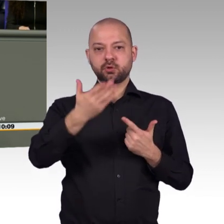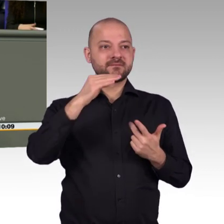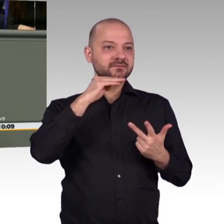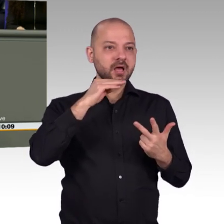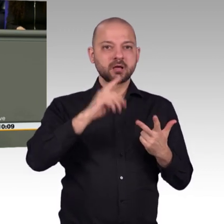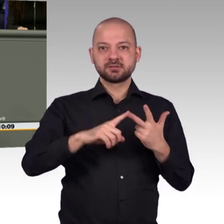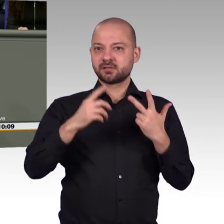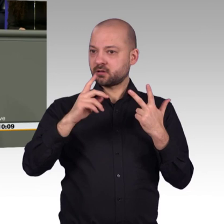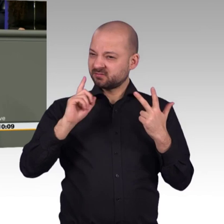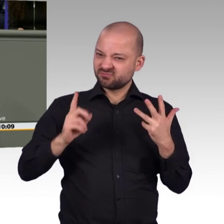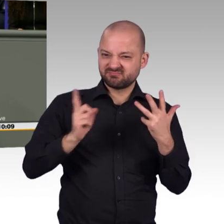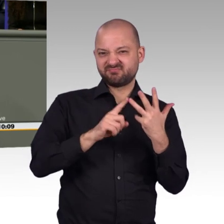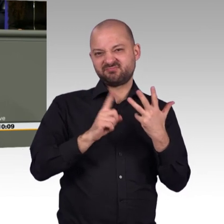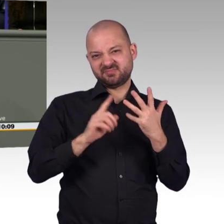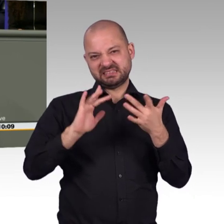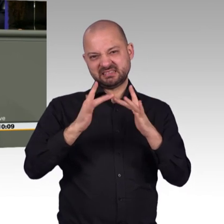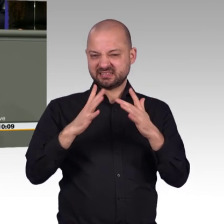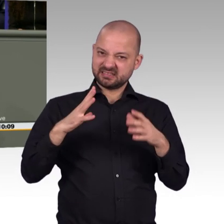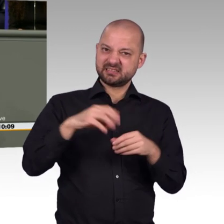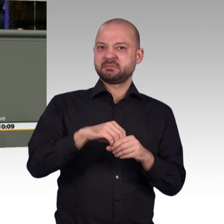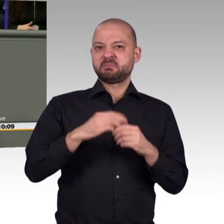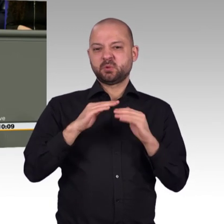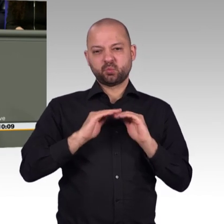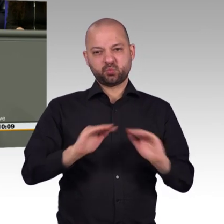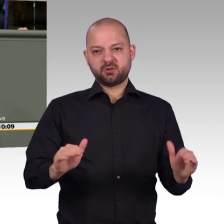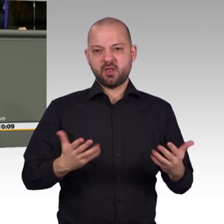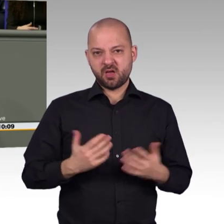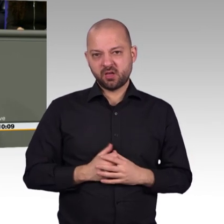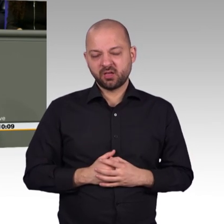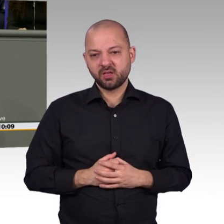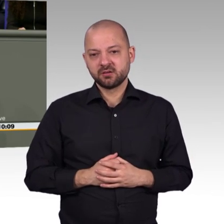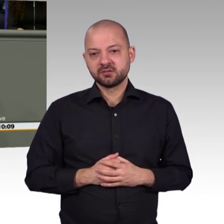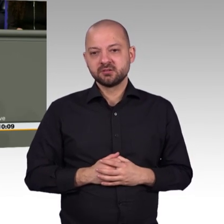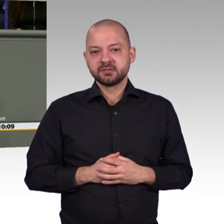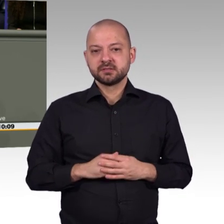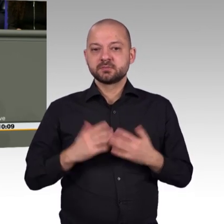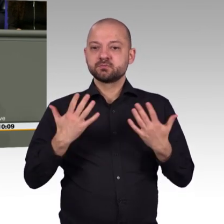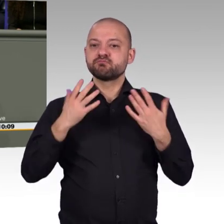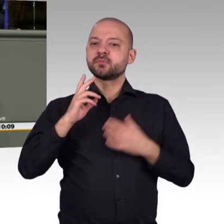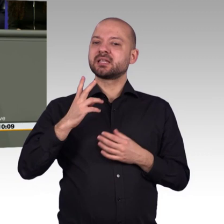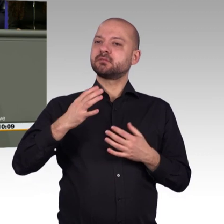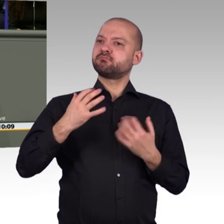ein schönes Beispiel, das mich persönlich sehr freut. Den einen oder anderen wird es nicht wundern. Es kommt natürlich aus meinem Heimatkreis.